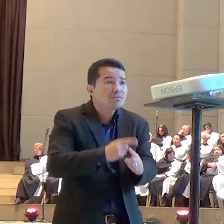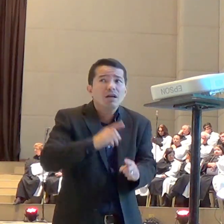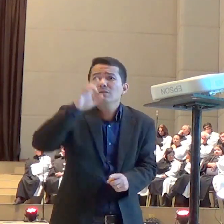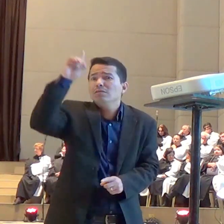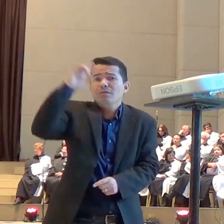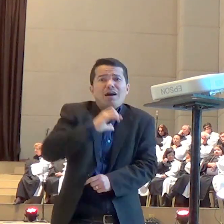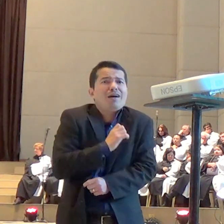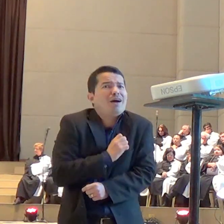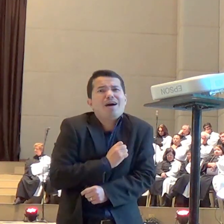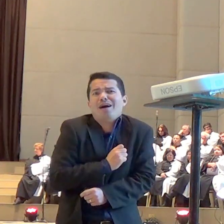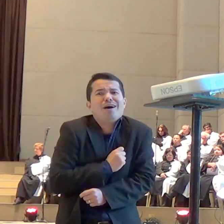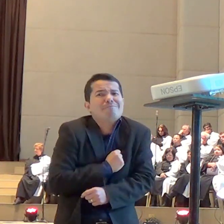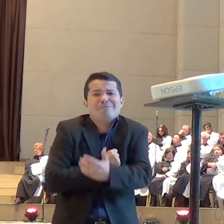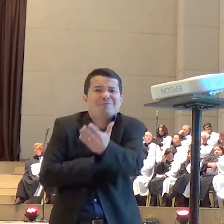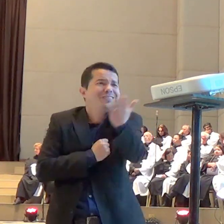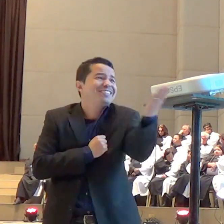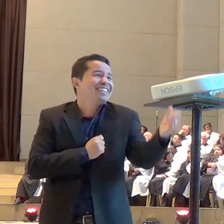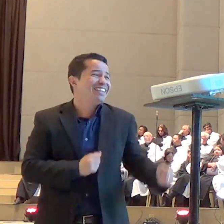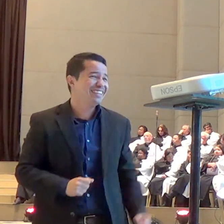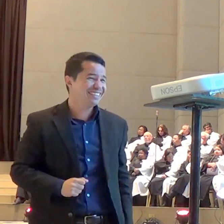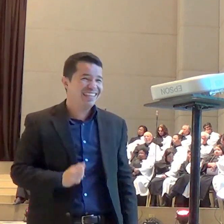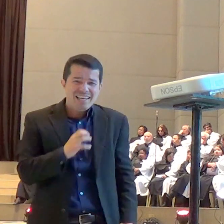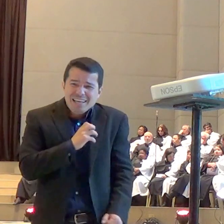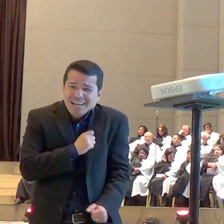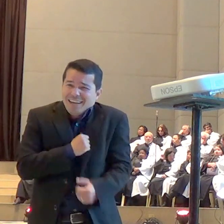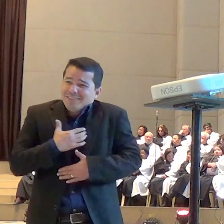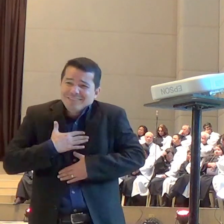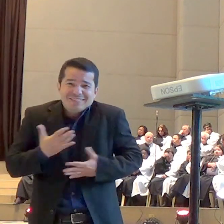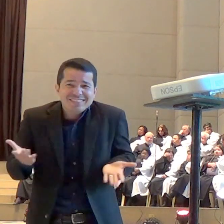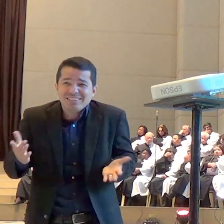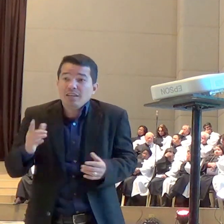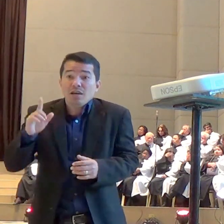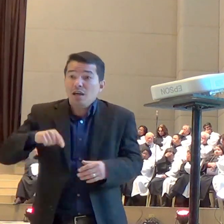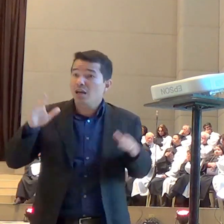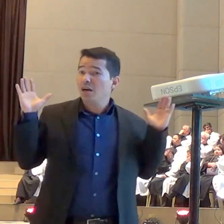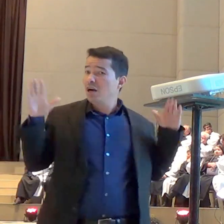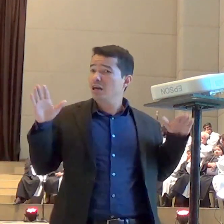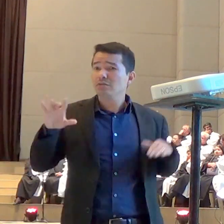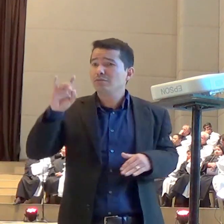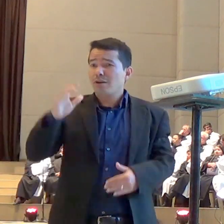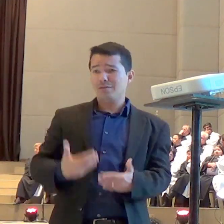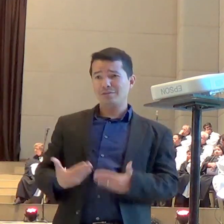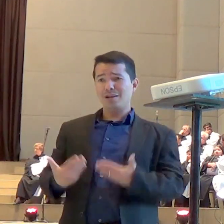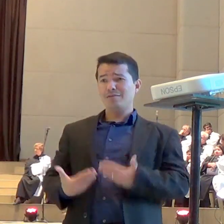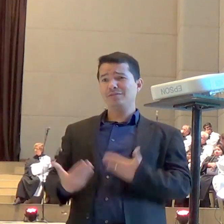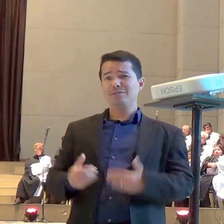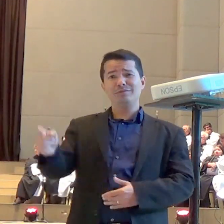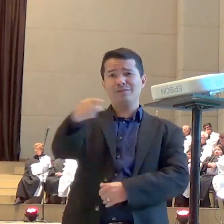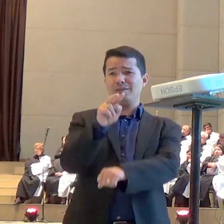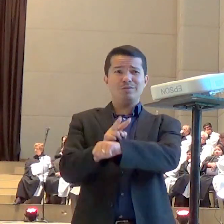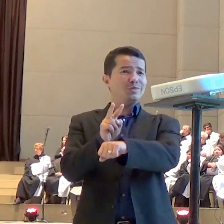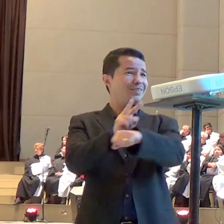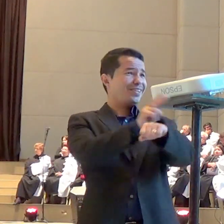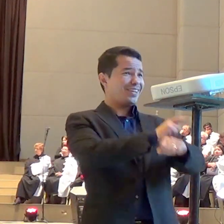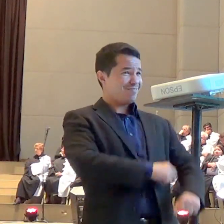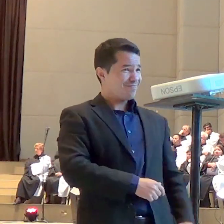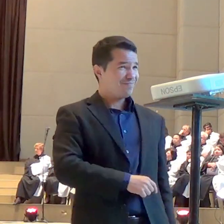eles vêm trazendo as respostas de Deus interessante que João Wesley citou certa vez